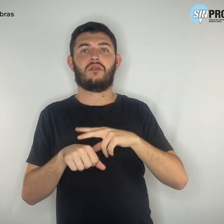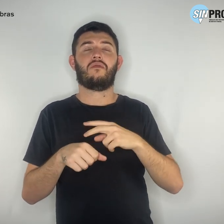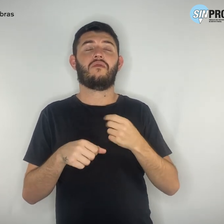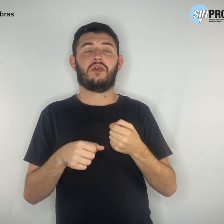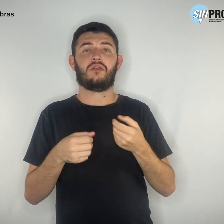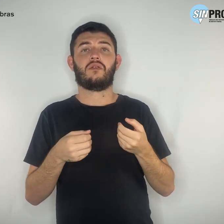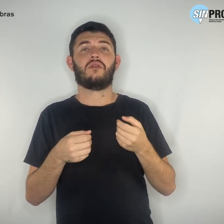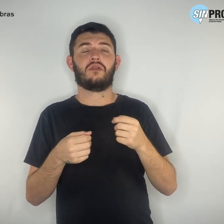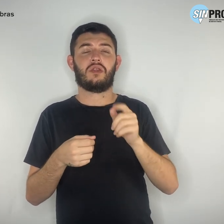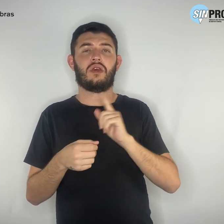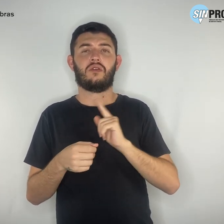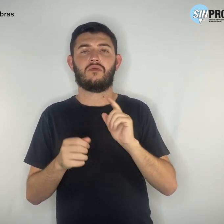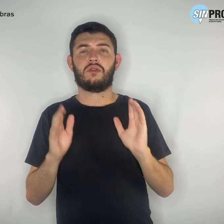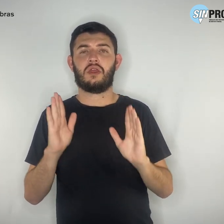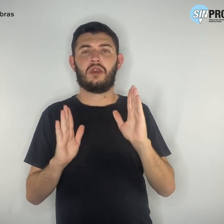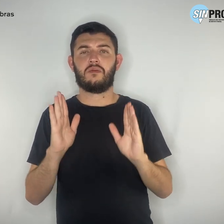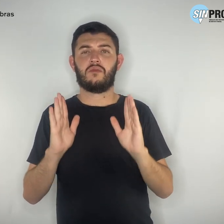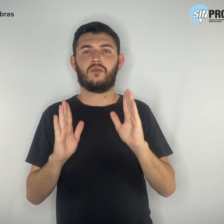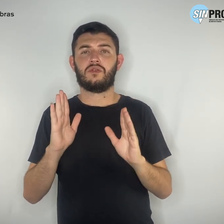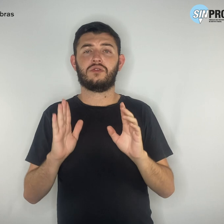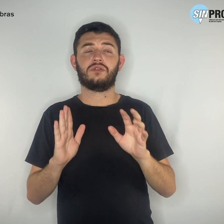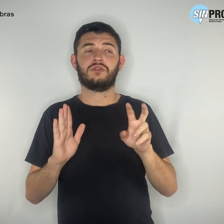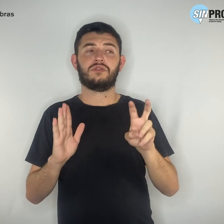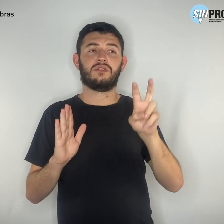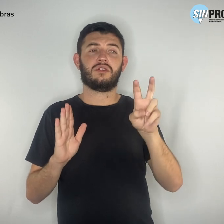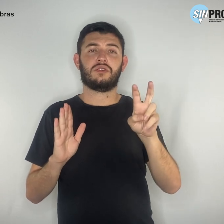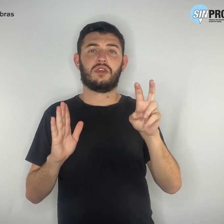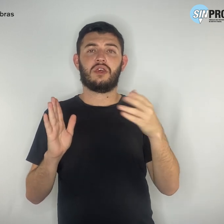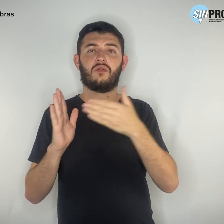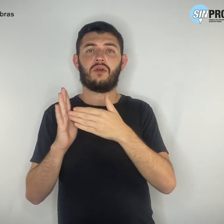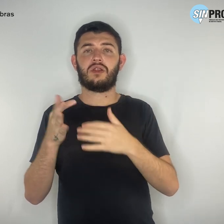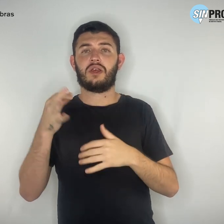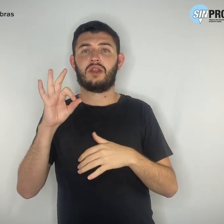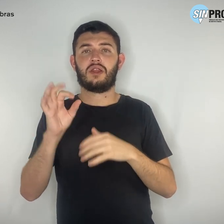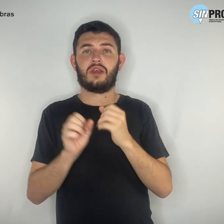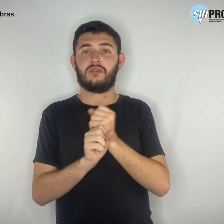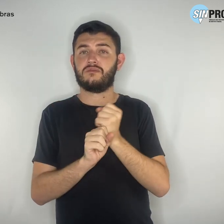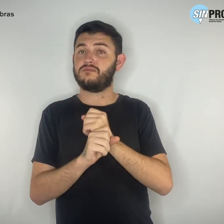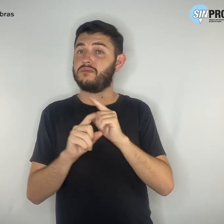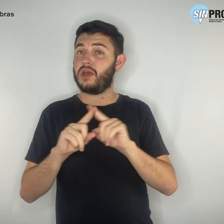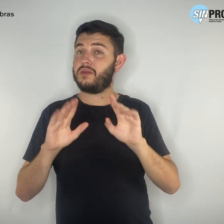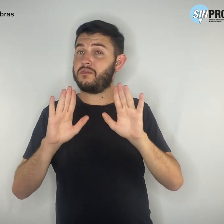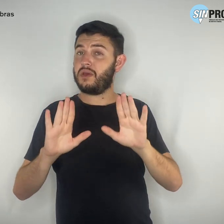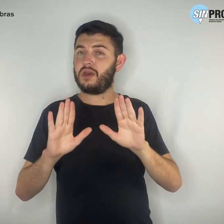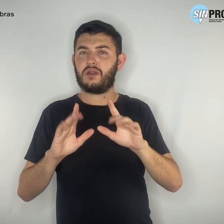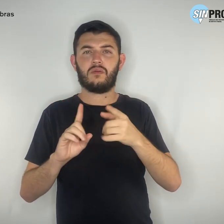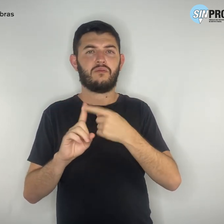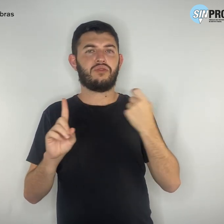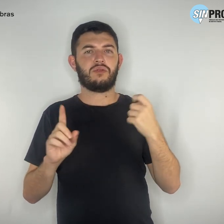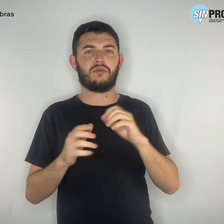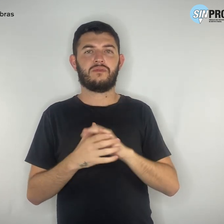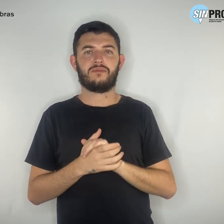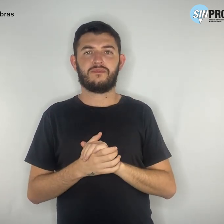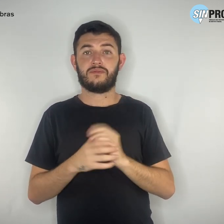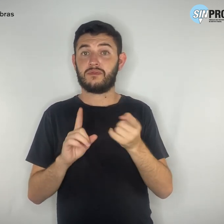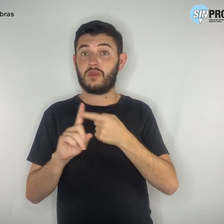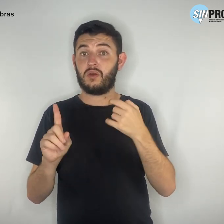carência de tempo de 5 a 10 anos, mas é golpe. Golpe 10. Na nova